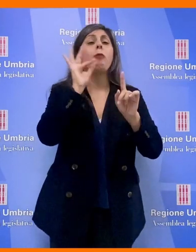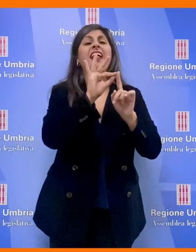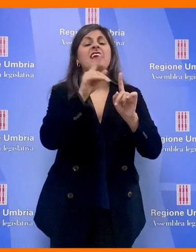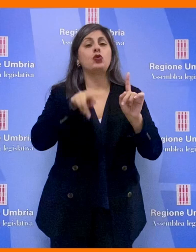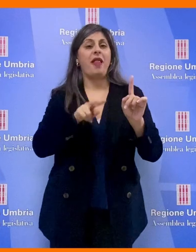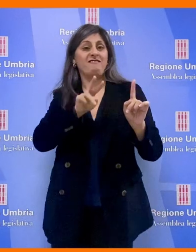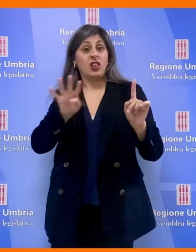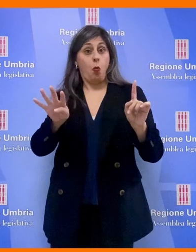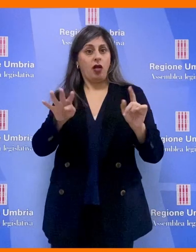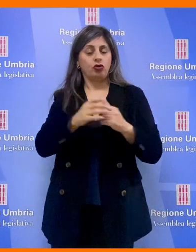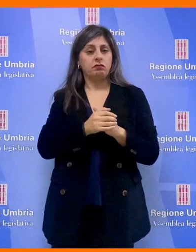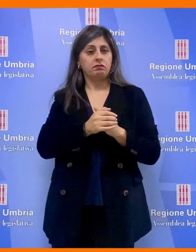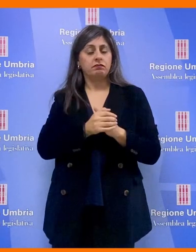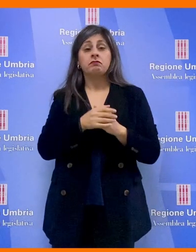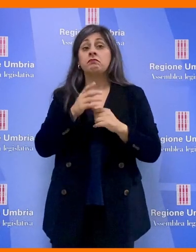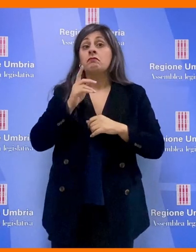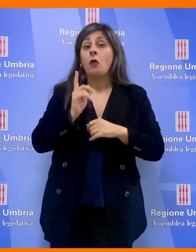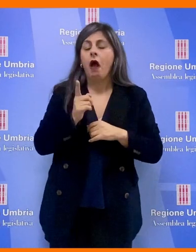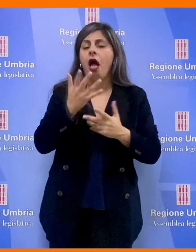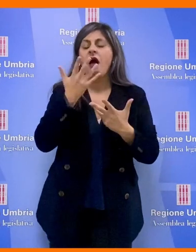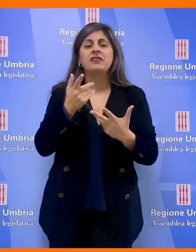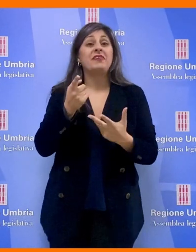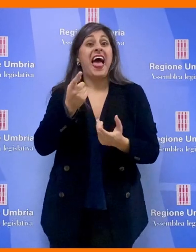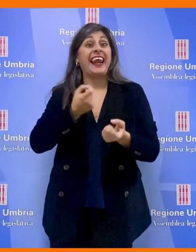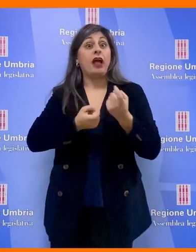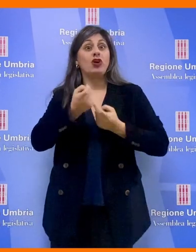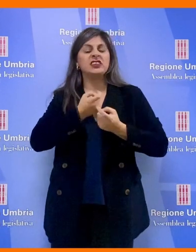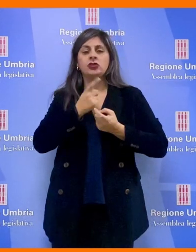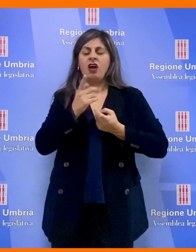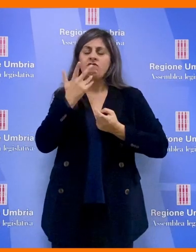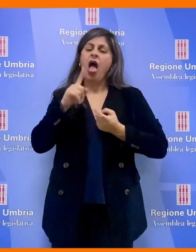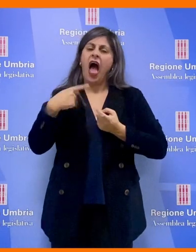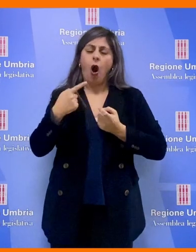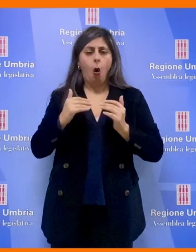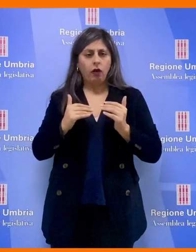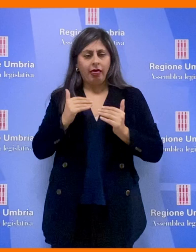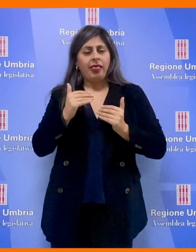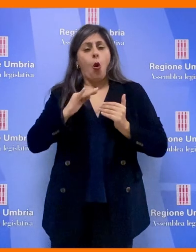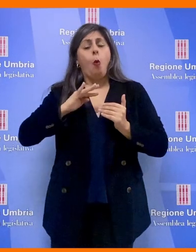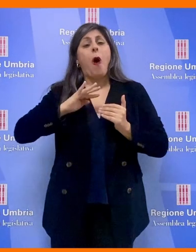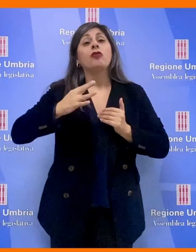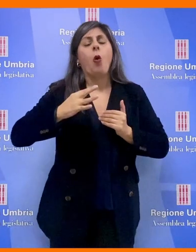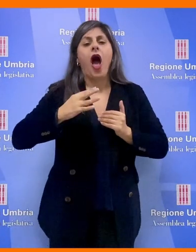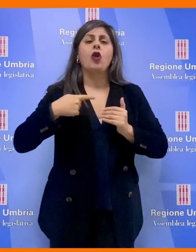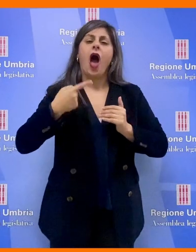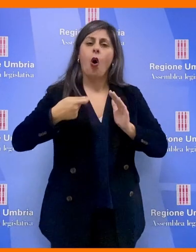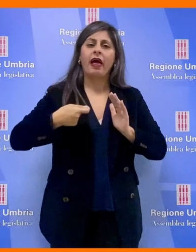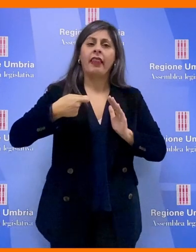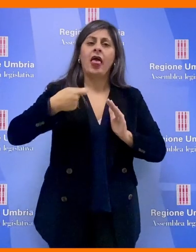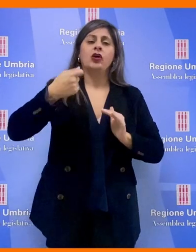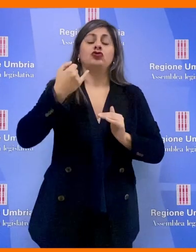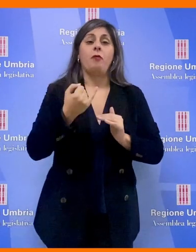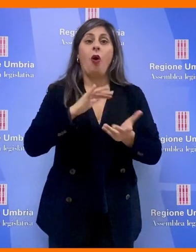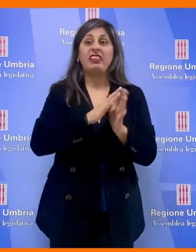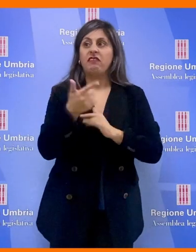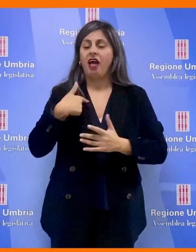2024. Si punta a non entrare in recessione e crescere ancora di poco per il quarto anno consecutivo, ad